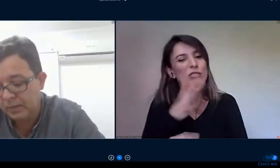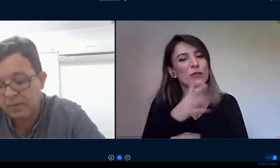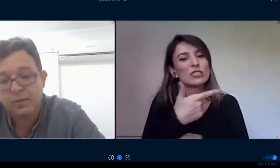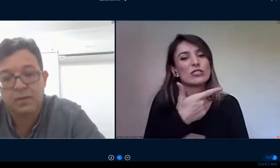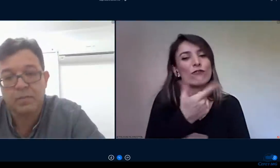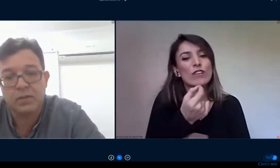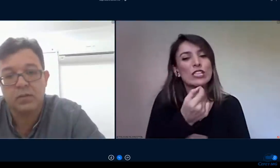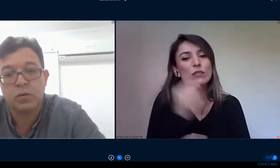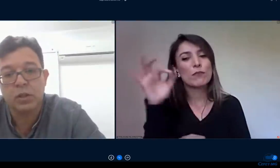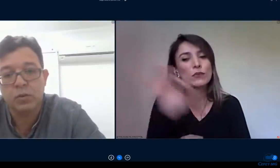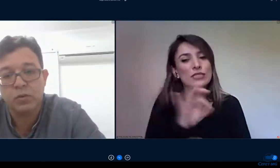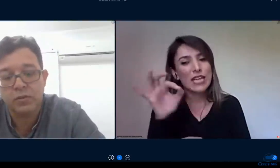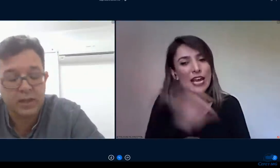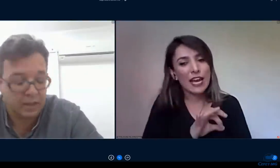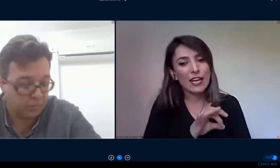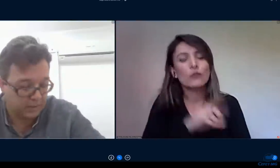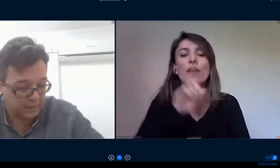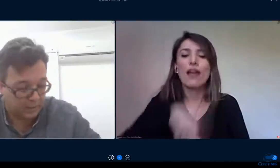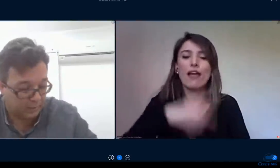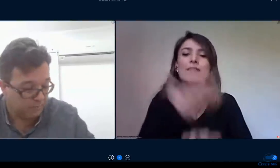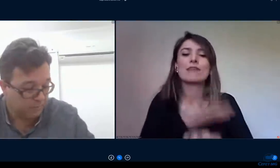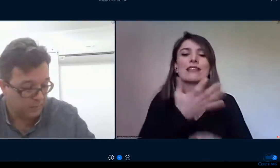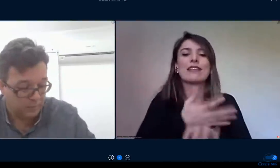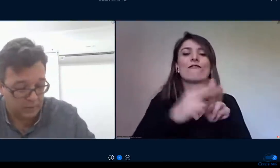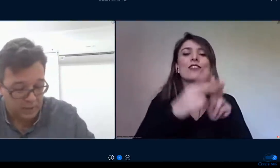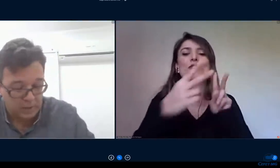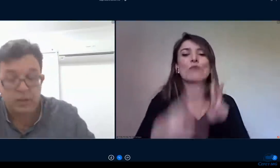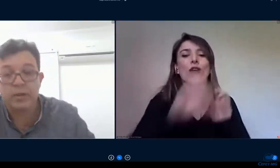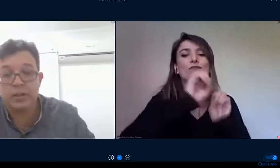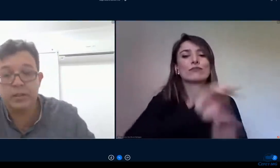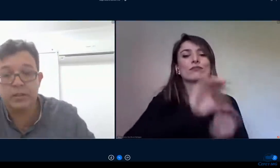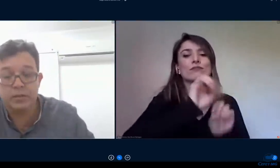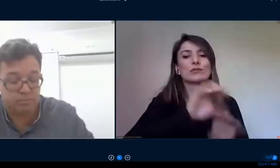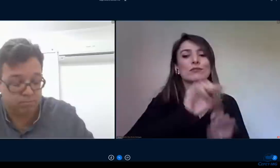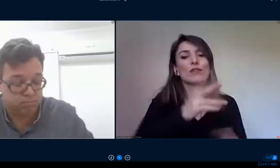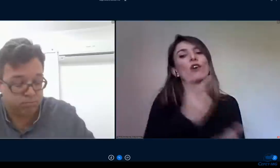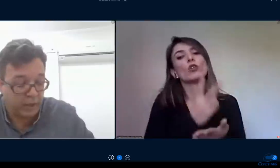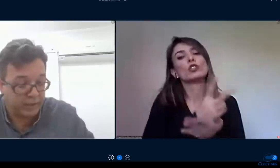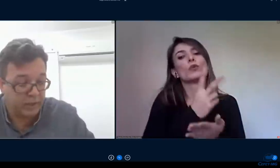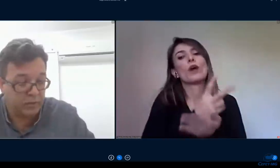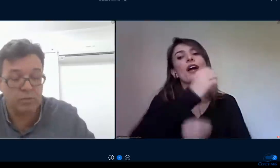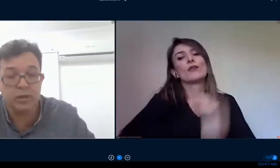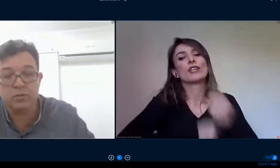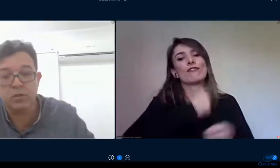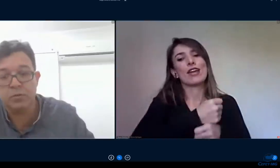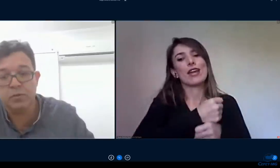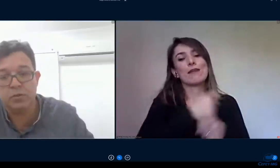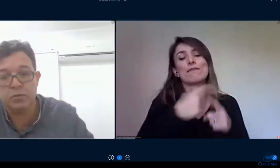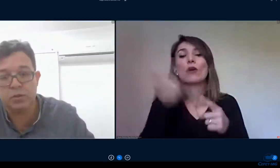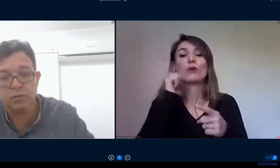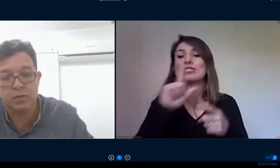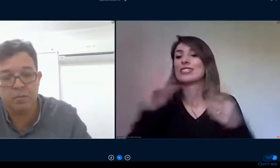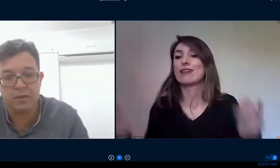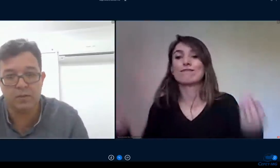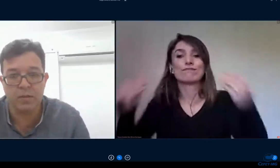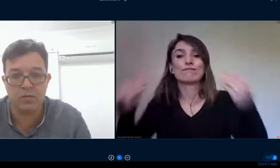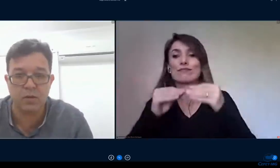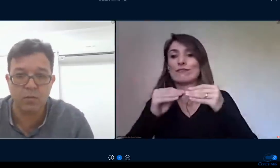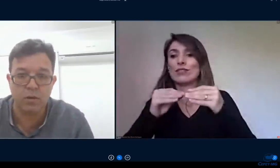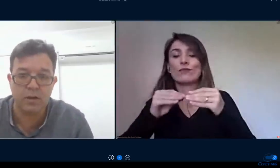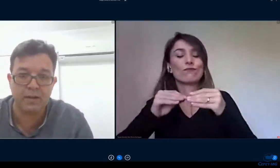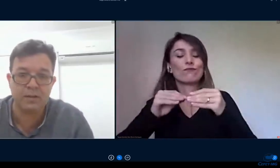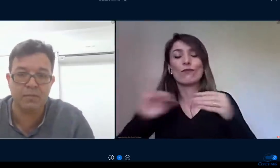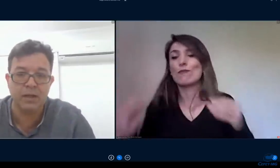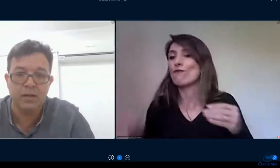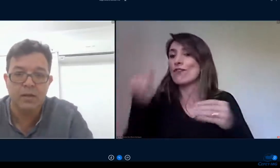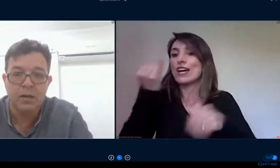esses conteúdos que ficaram para trás né então a gente planeja o ano de 2021 segundo semestre mas